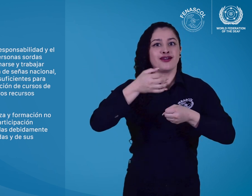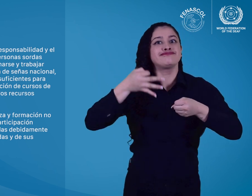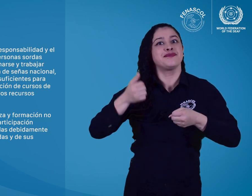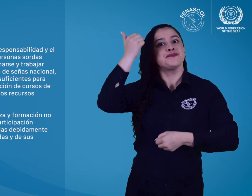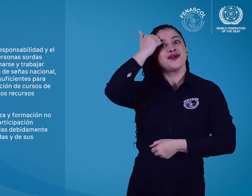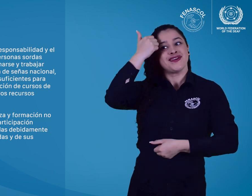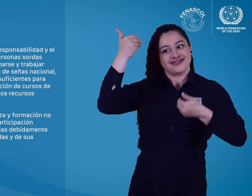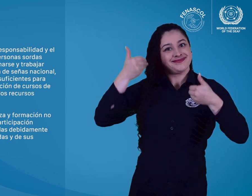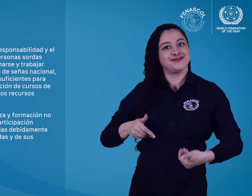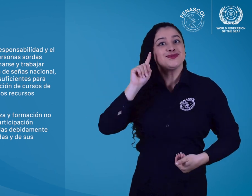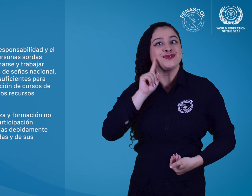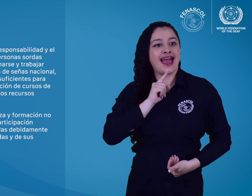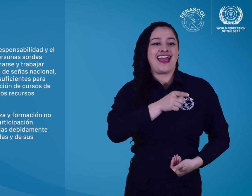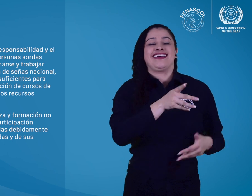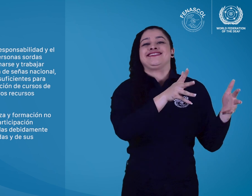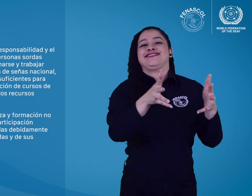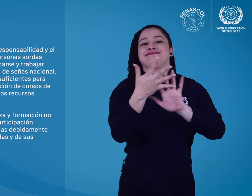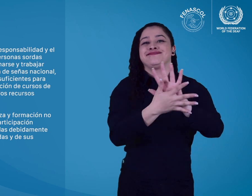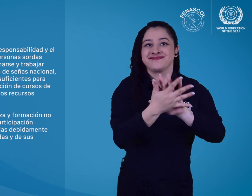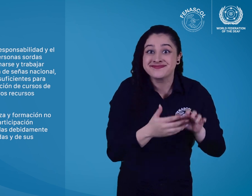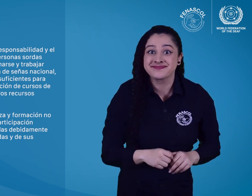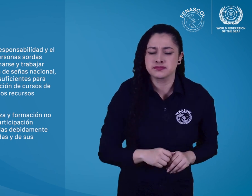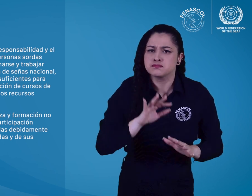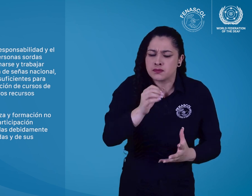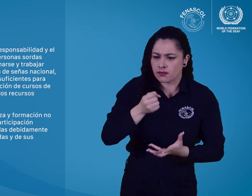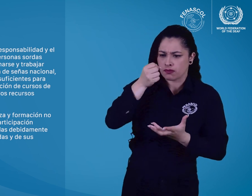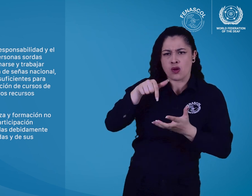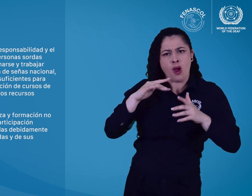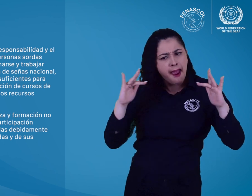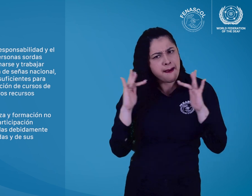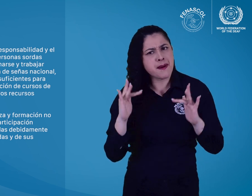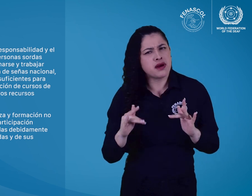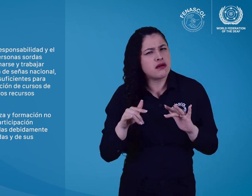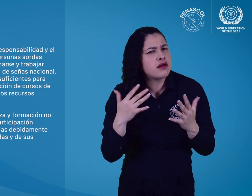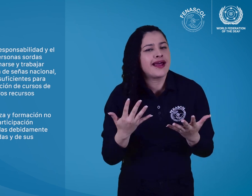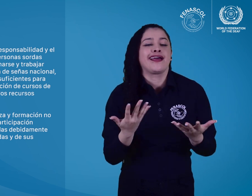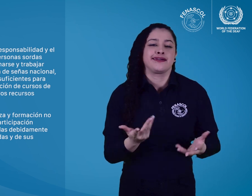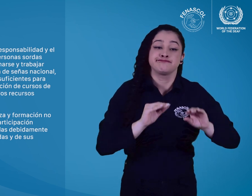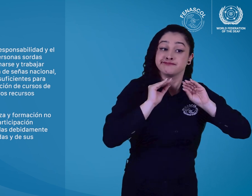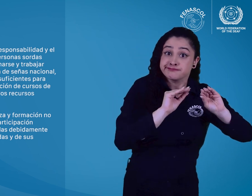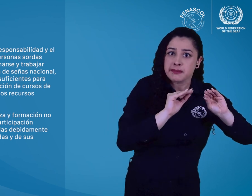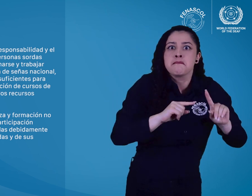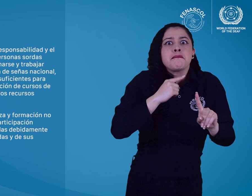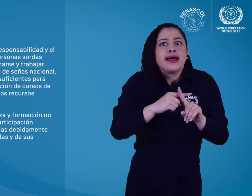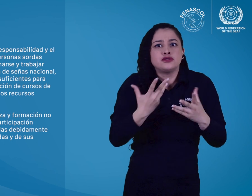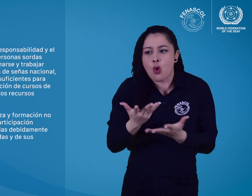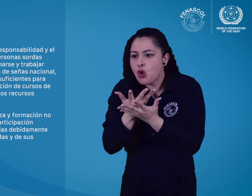de señas nacional, y que dispongan de recursos suficientes para este trabajo